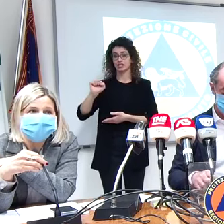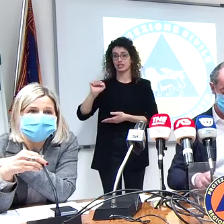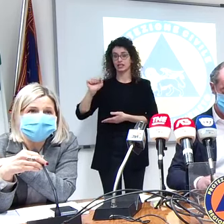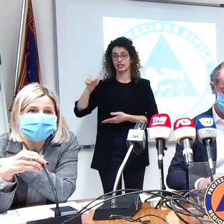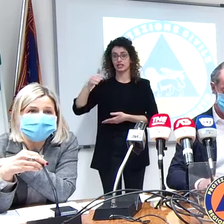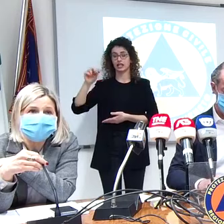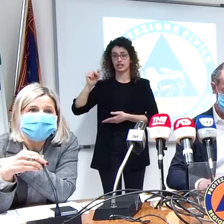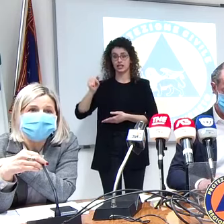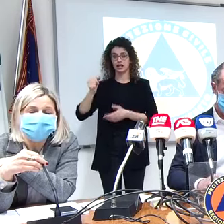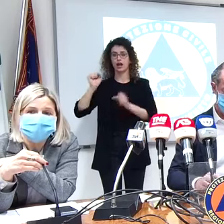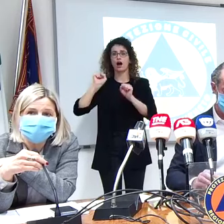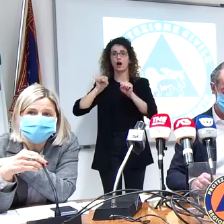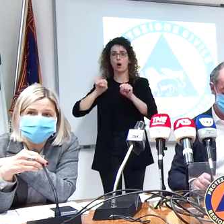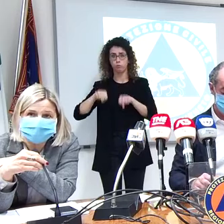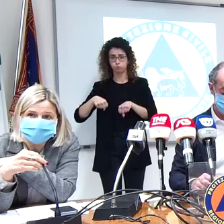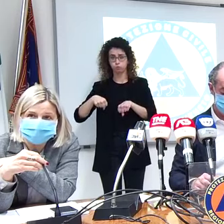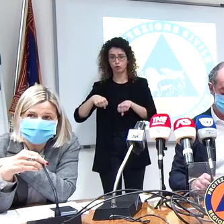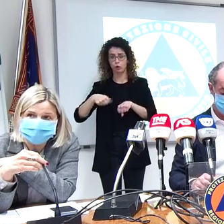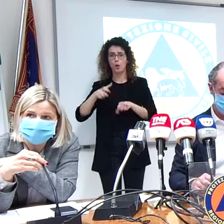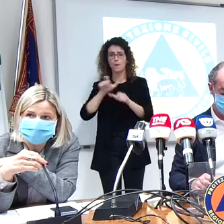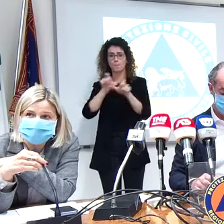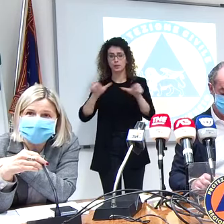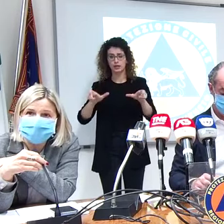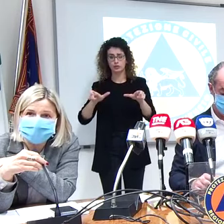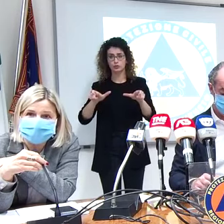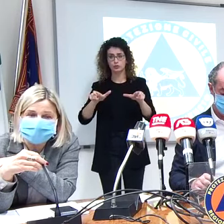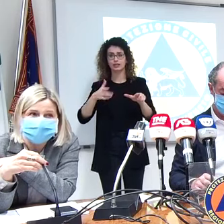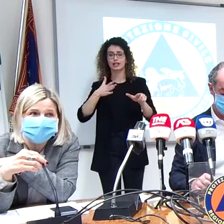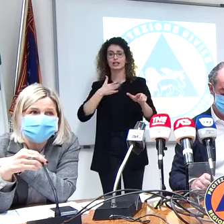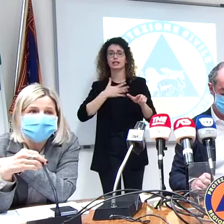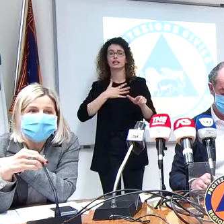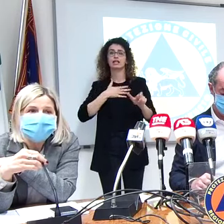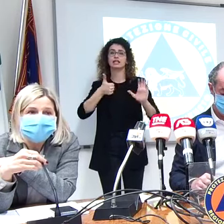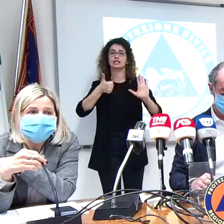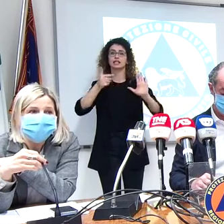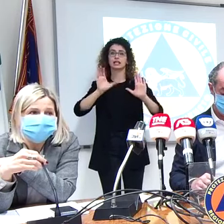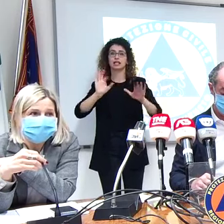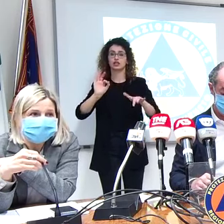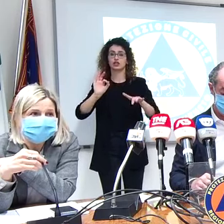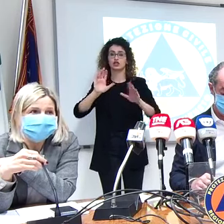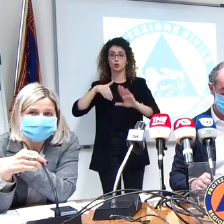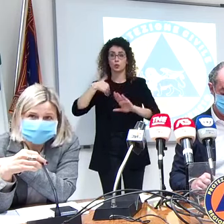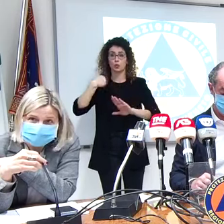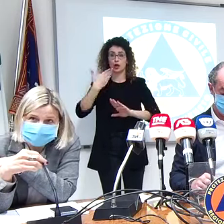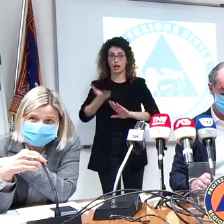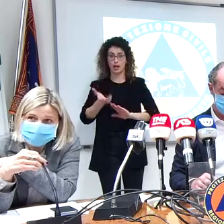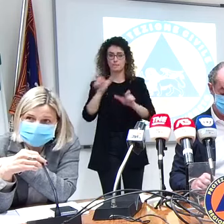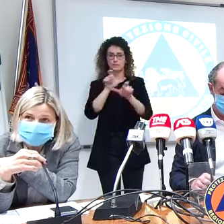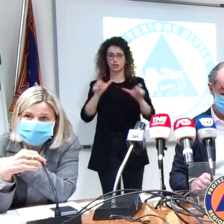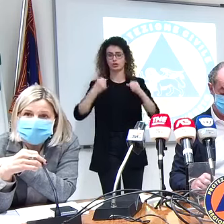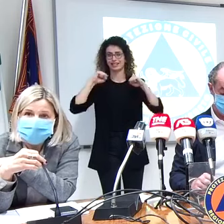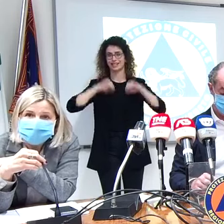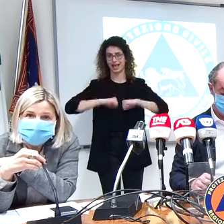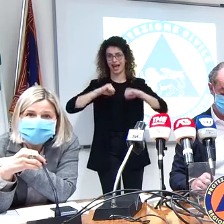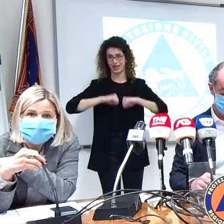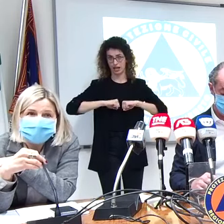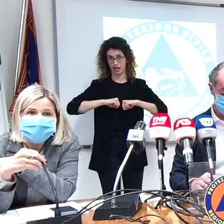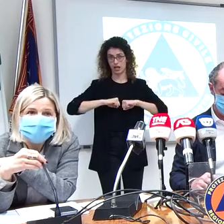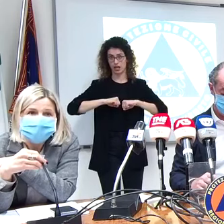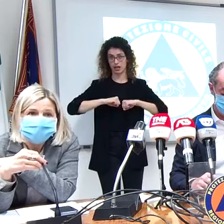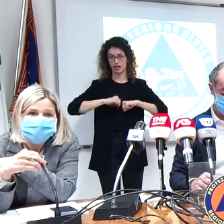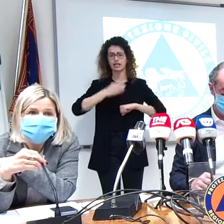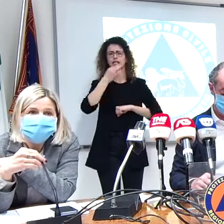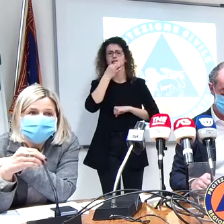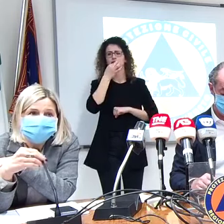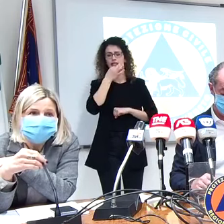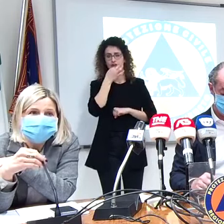utilizzata anche oltre i 65 anni per i soggetti sani, vuol dire che se